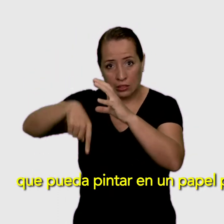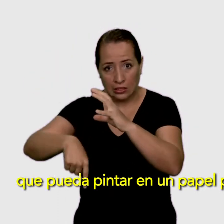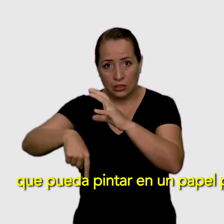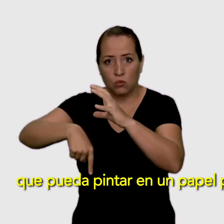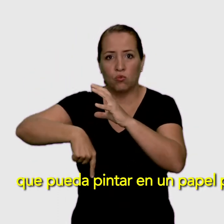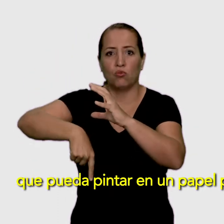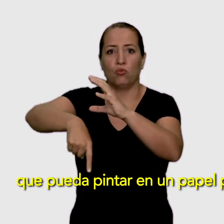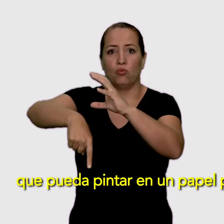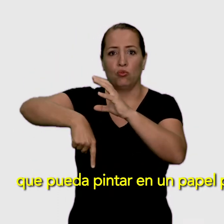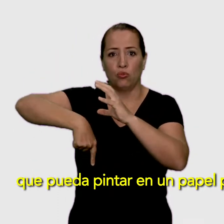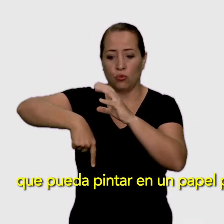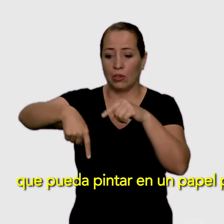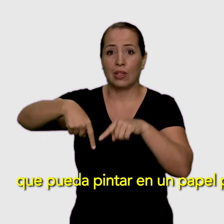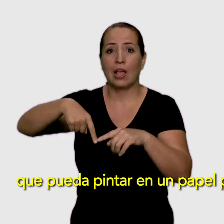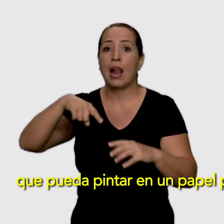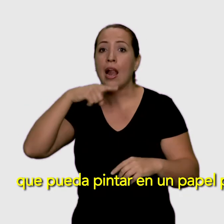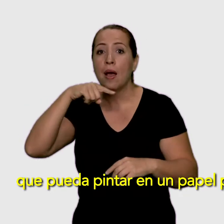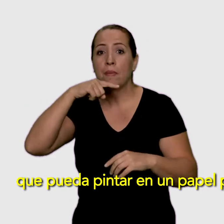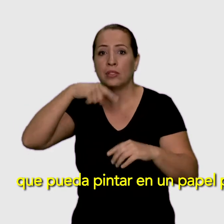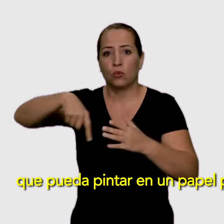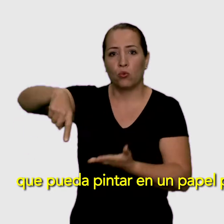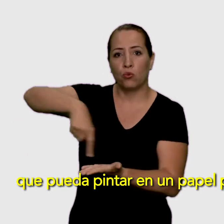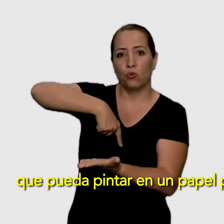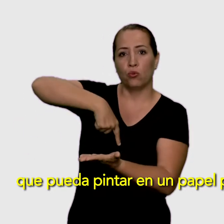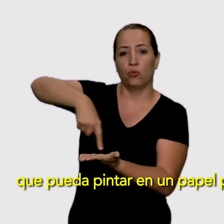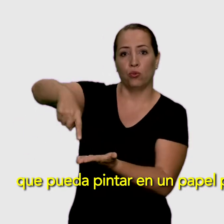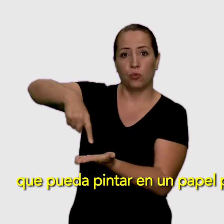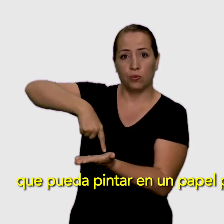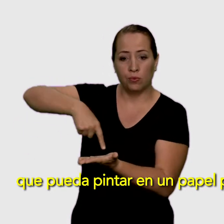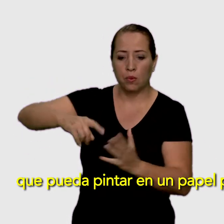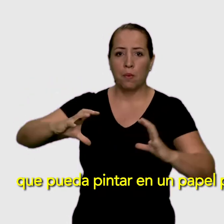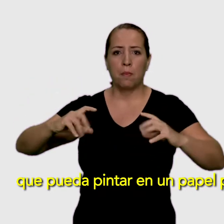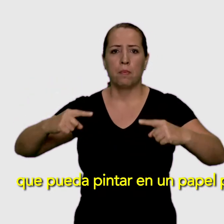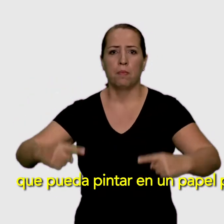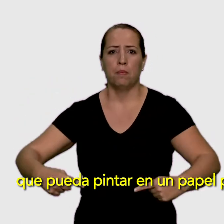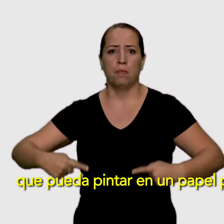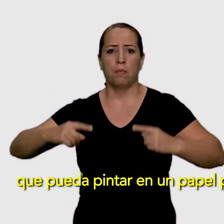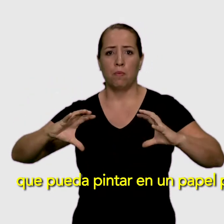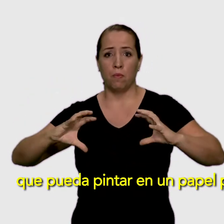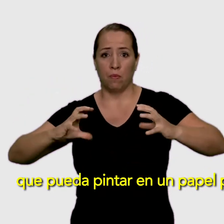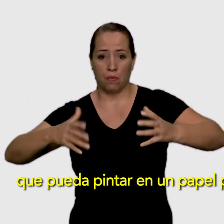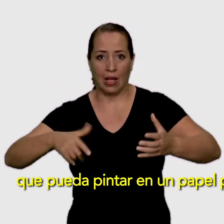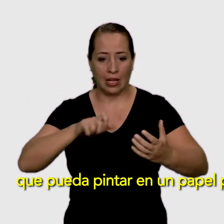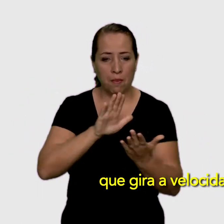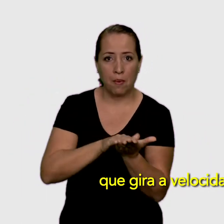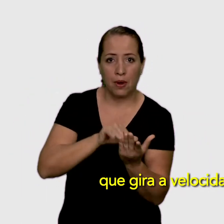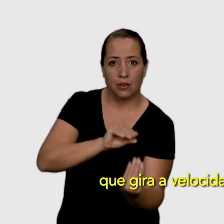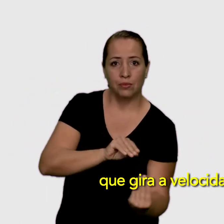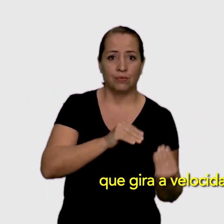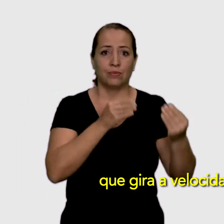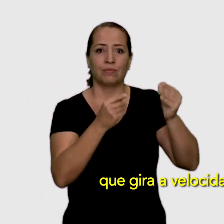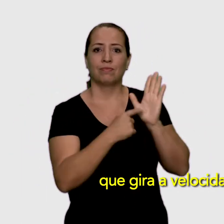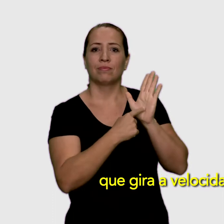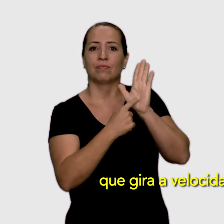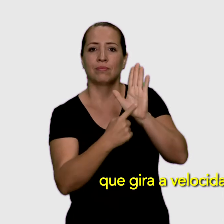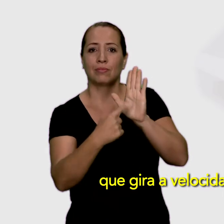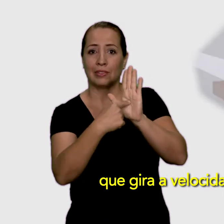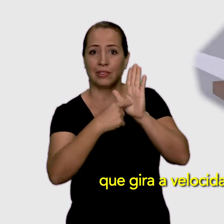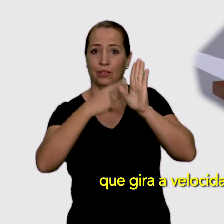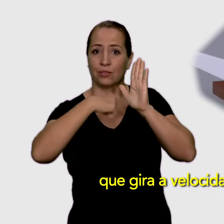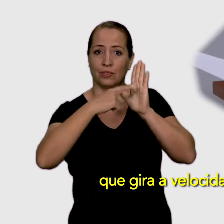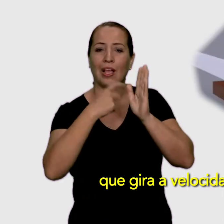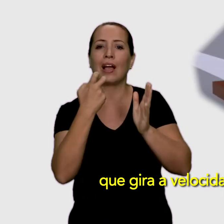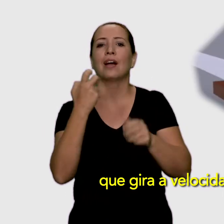que pueda pintar en un papel pegado sobre un cilindro, que gira a velocidad constante,